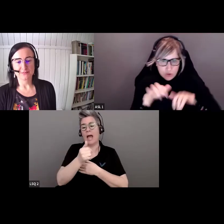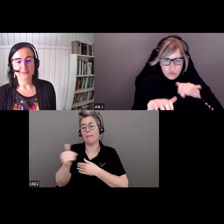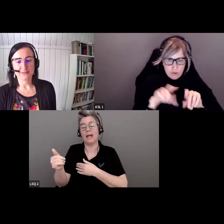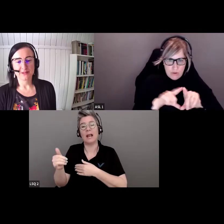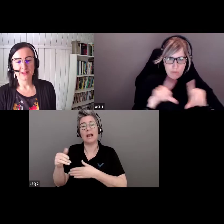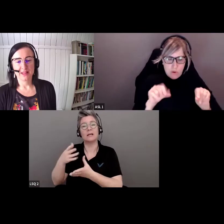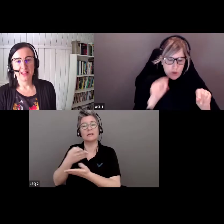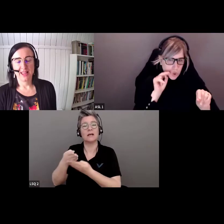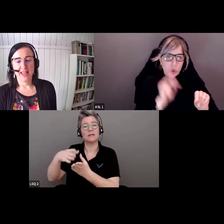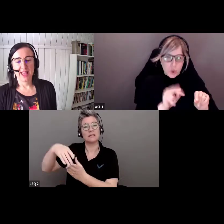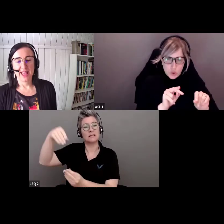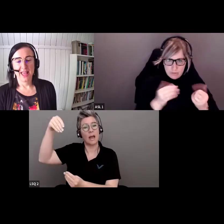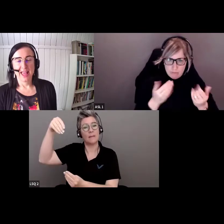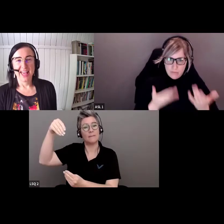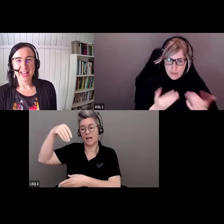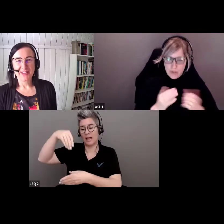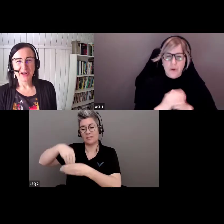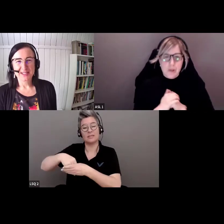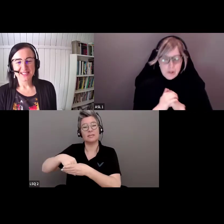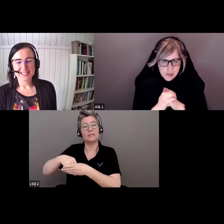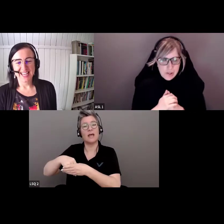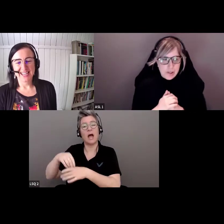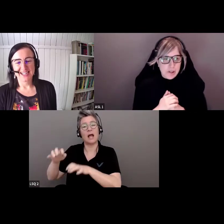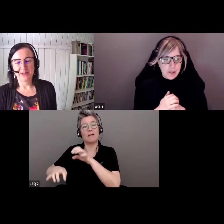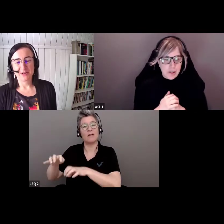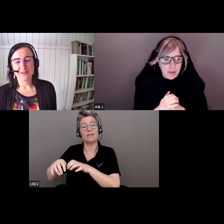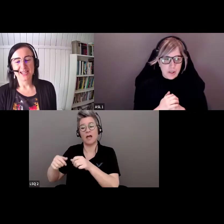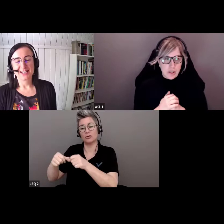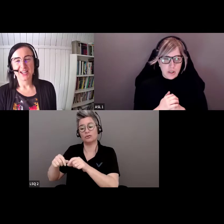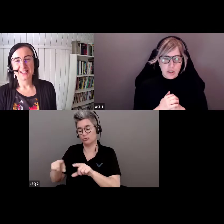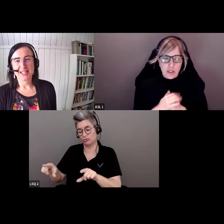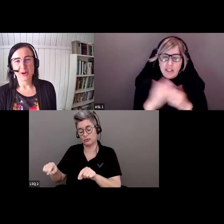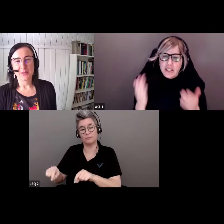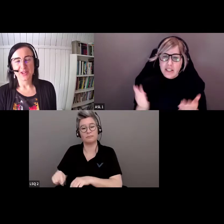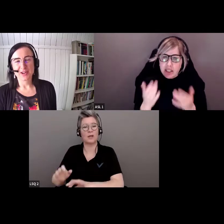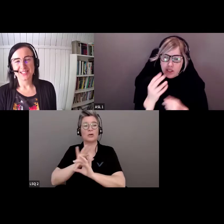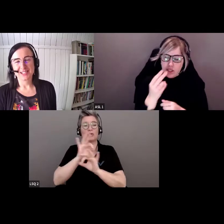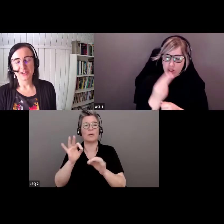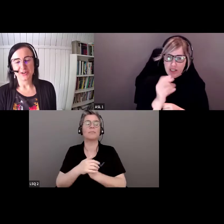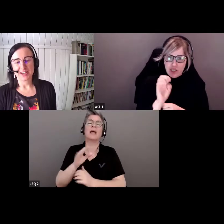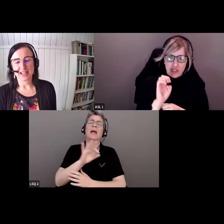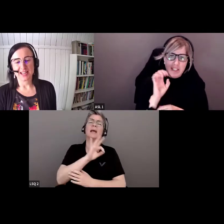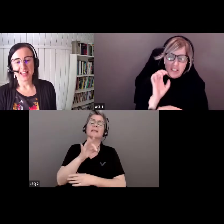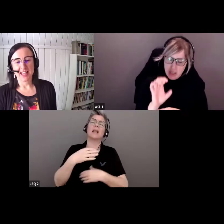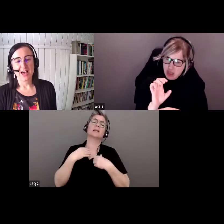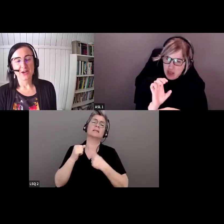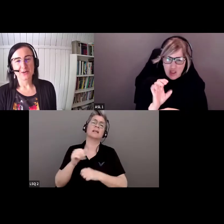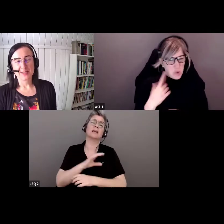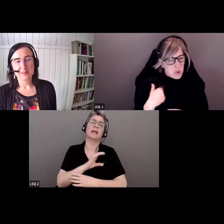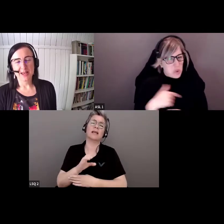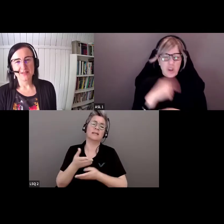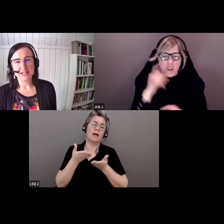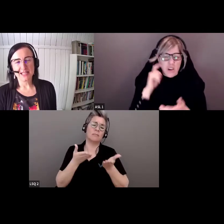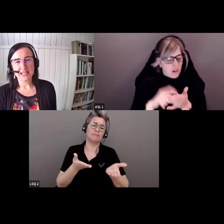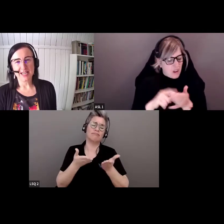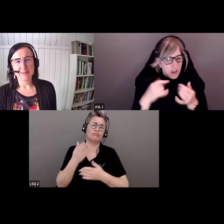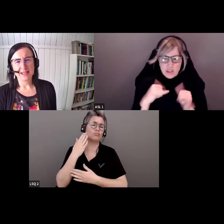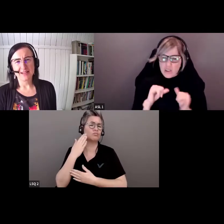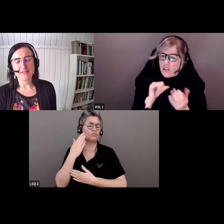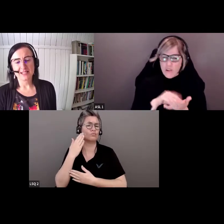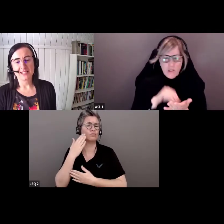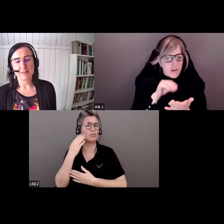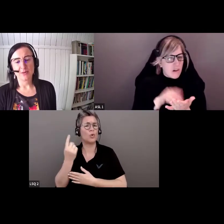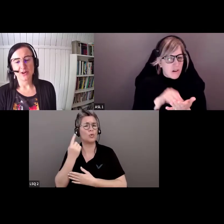Skype fournis dans la boîte de clavardage. À Excellence en santé Canada, nous reconnaissons que nous sommes